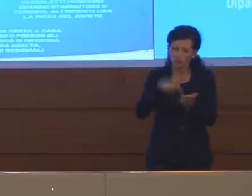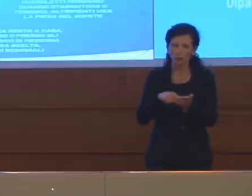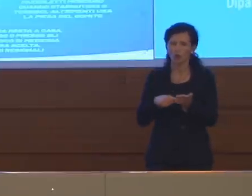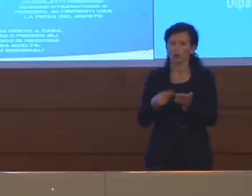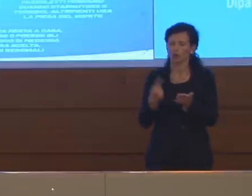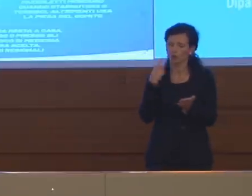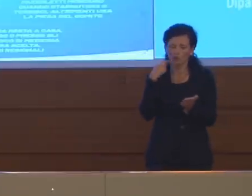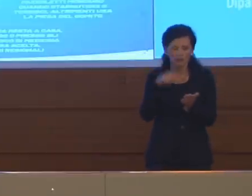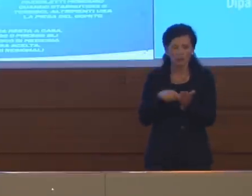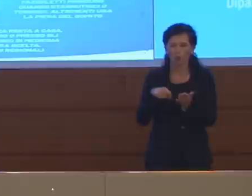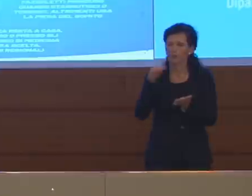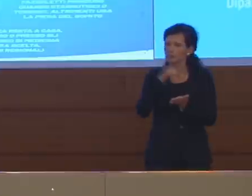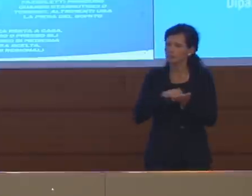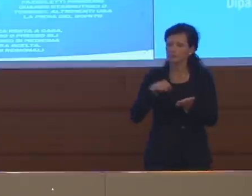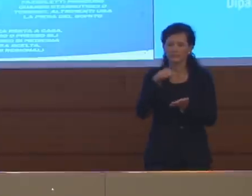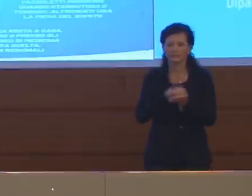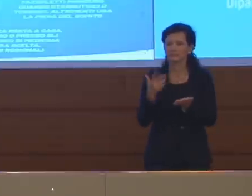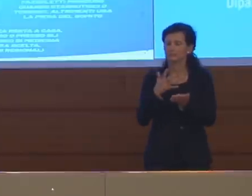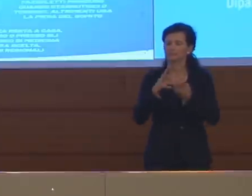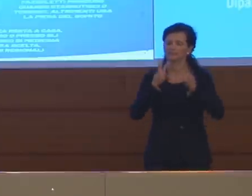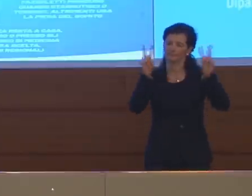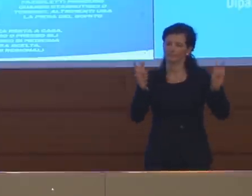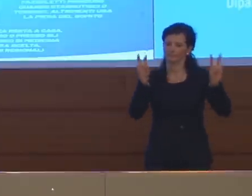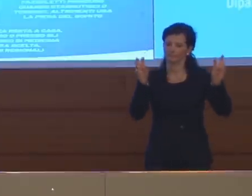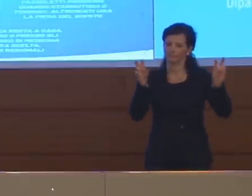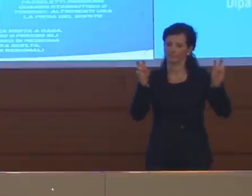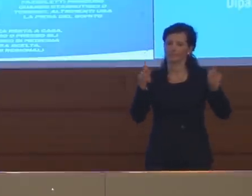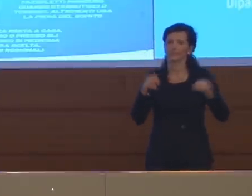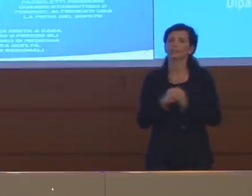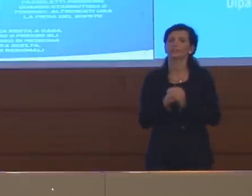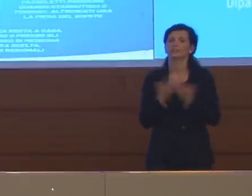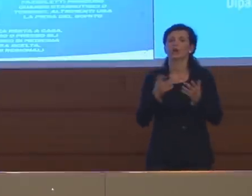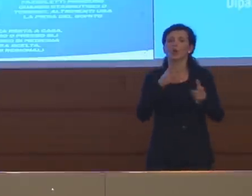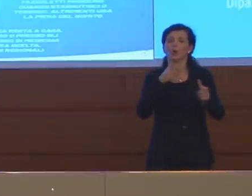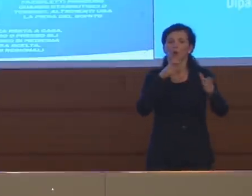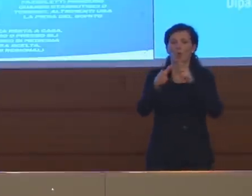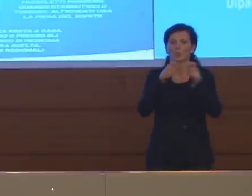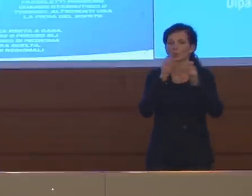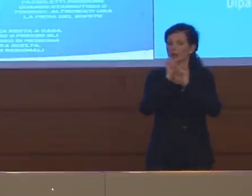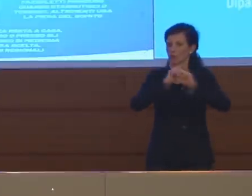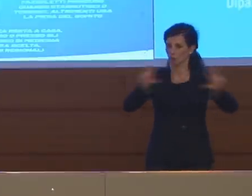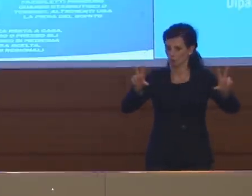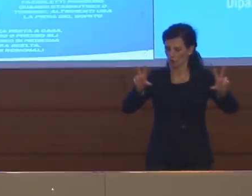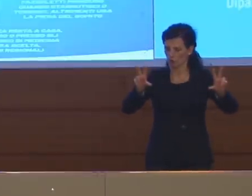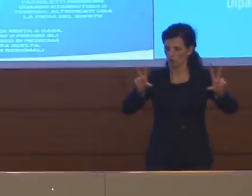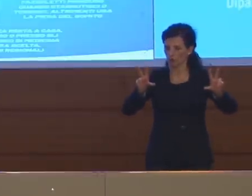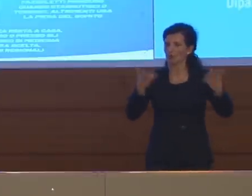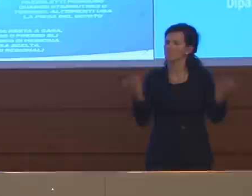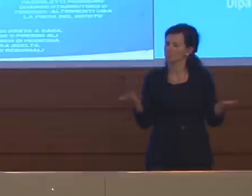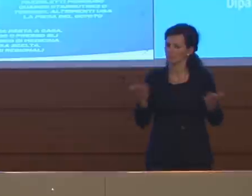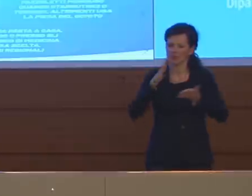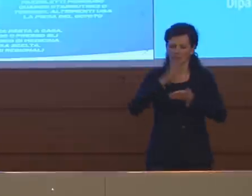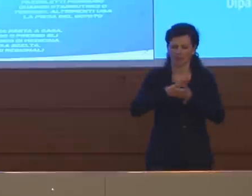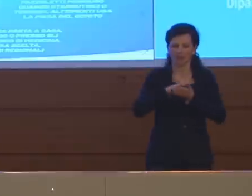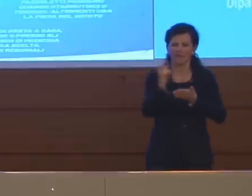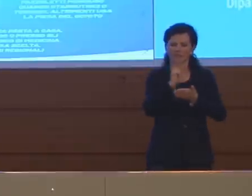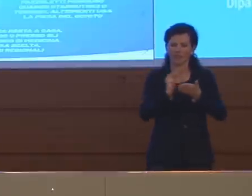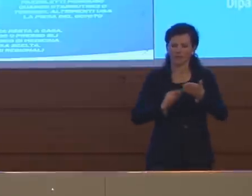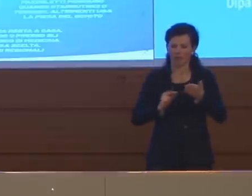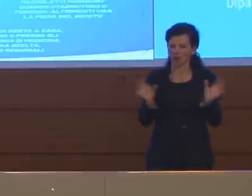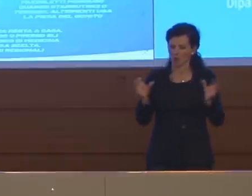trasparenza e comunicazione, io credo che se la decisione è quella di rendere questi benedetti verbali del Comitato Tecnico